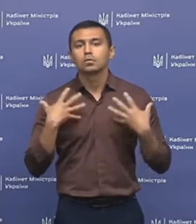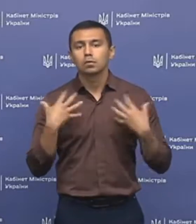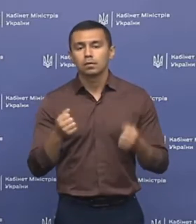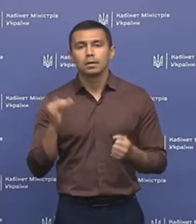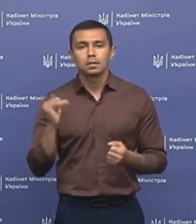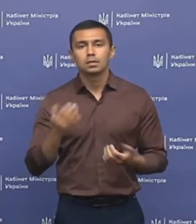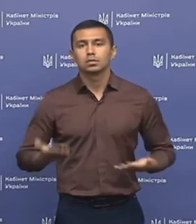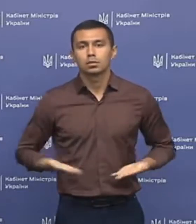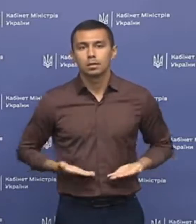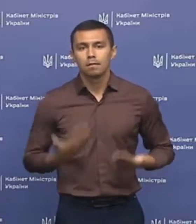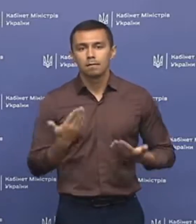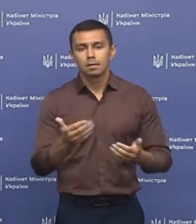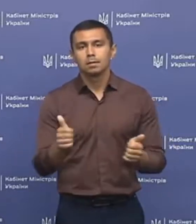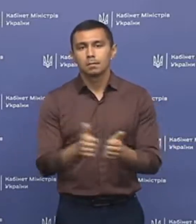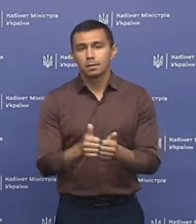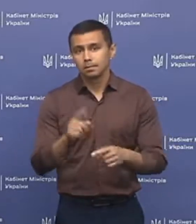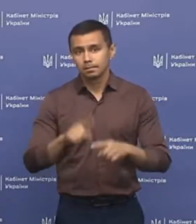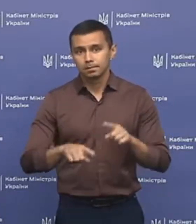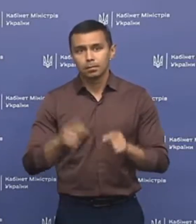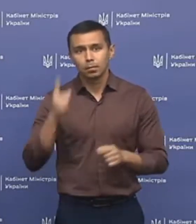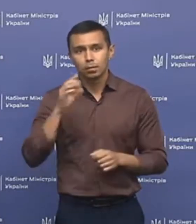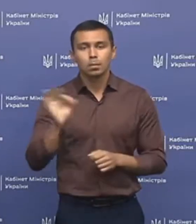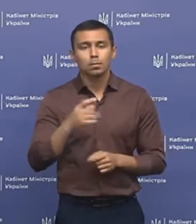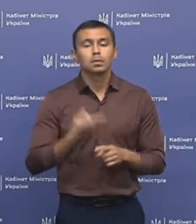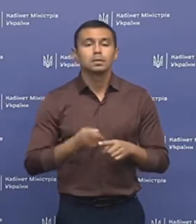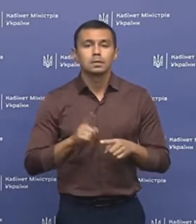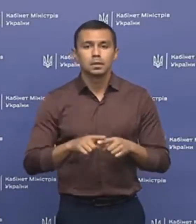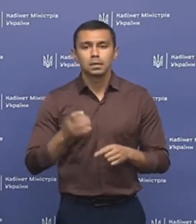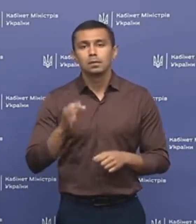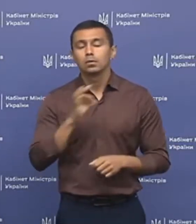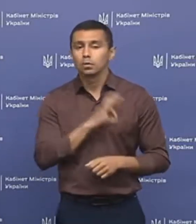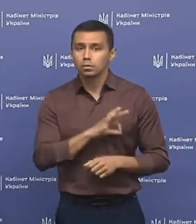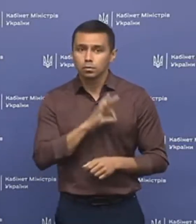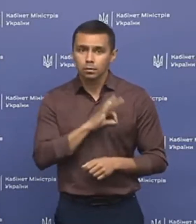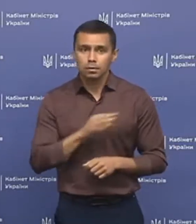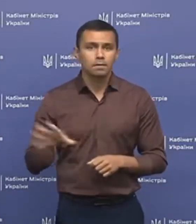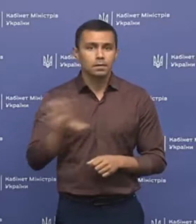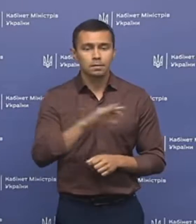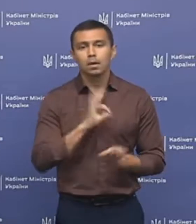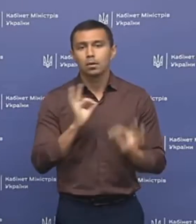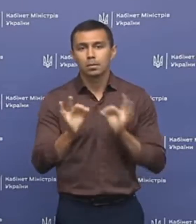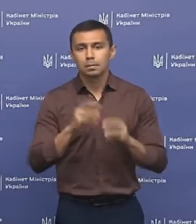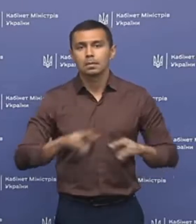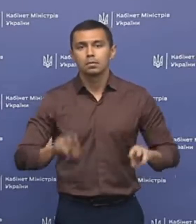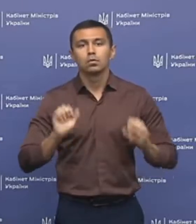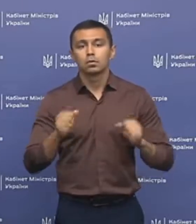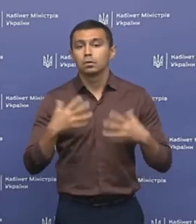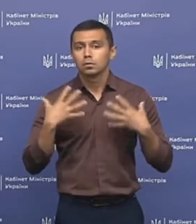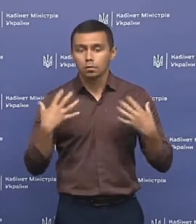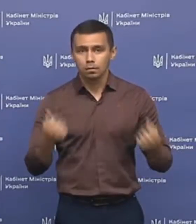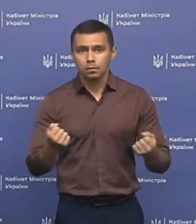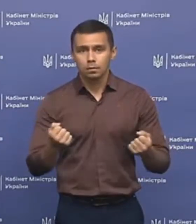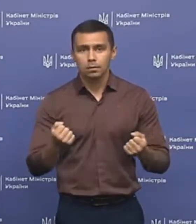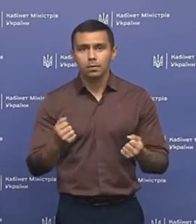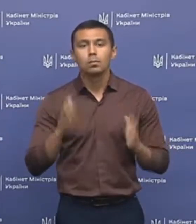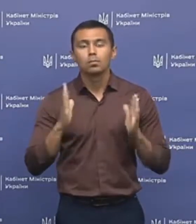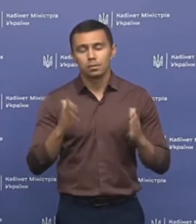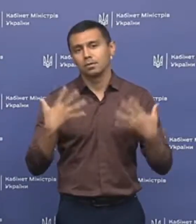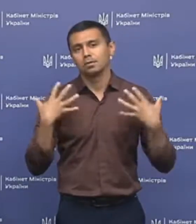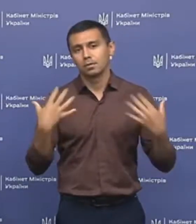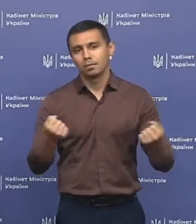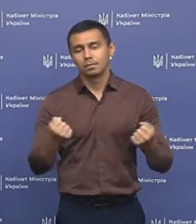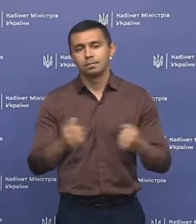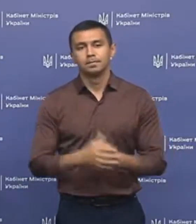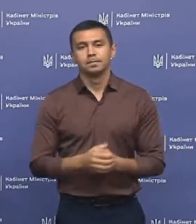'я і життя ваших близьких. Подумайте про це і користуйтесь всіма рекомендаціями Міністерства охорони здоров'я. І будьте